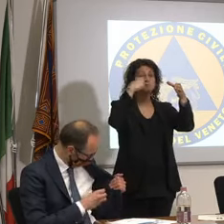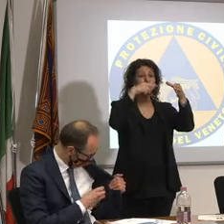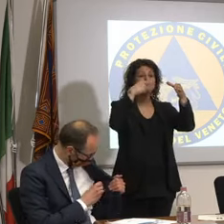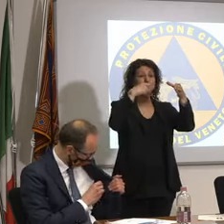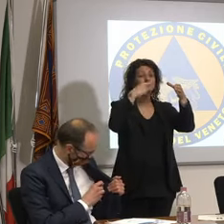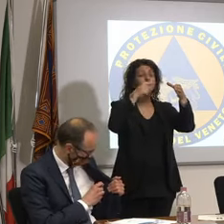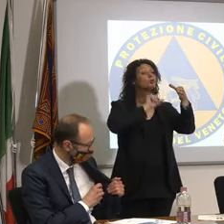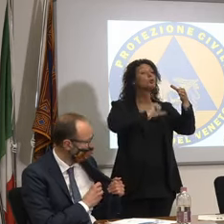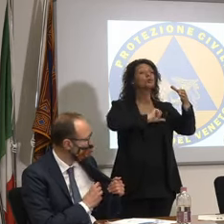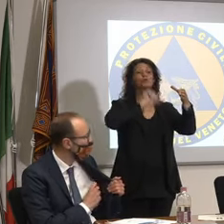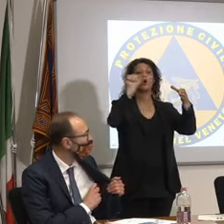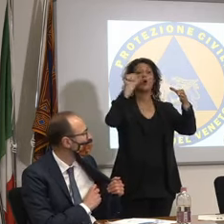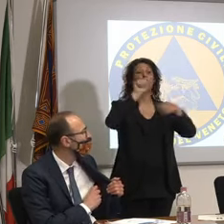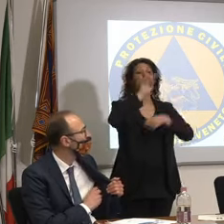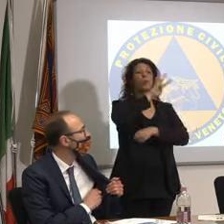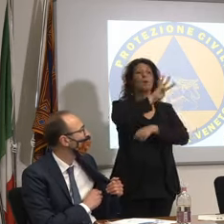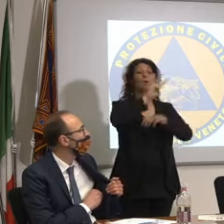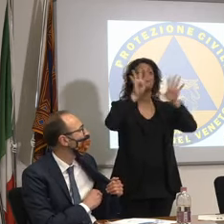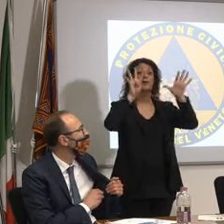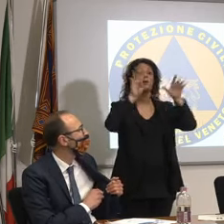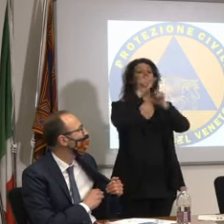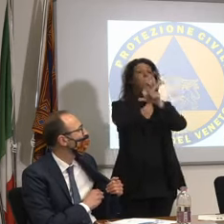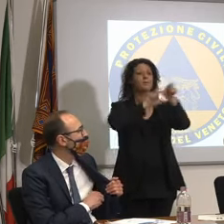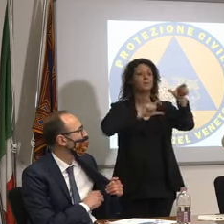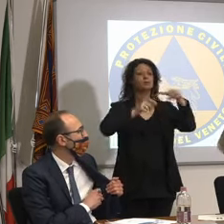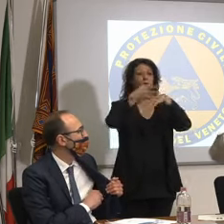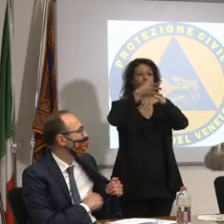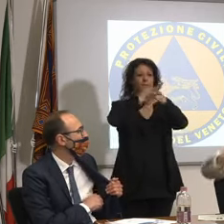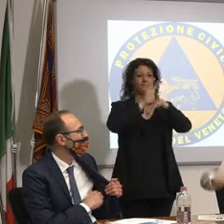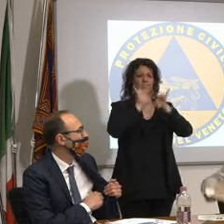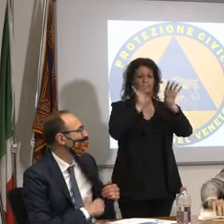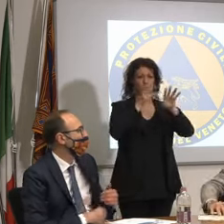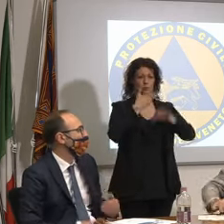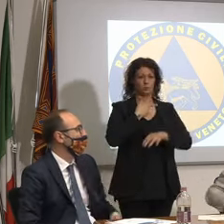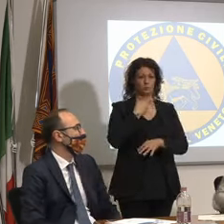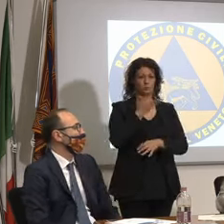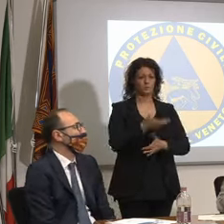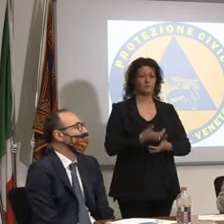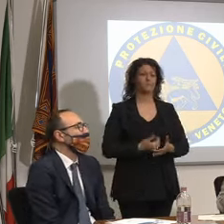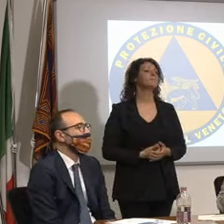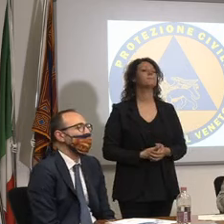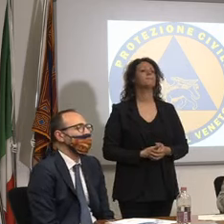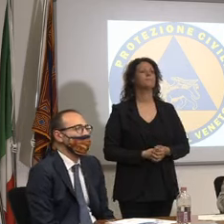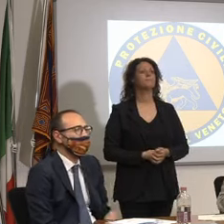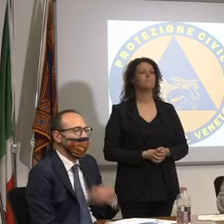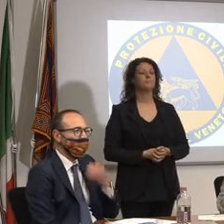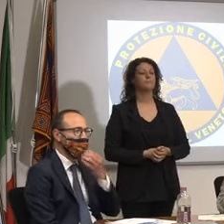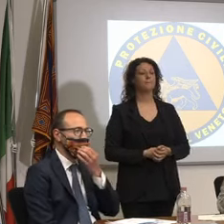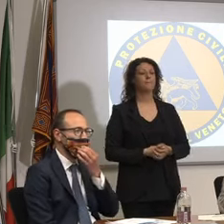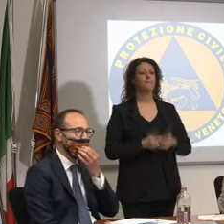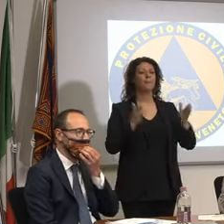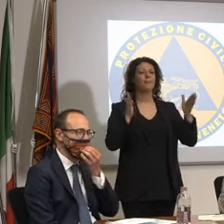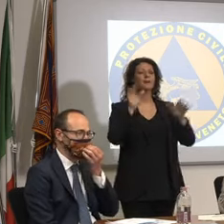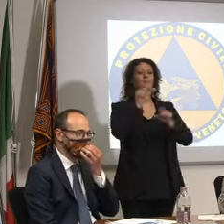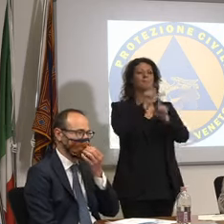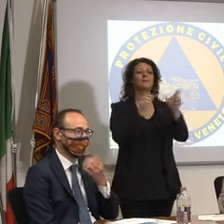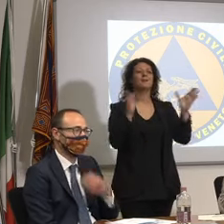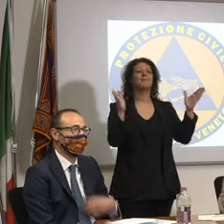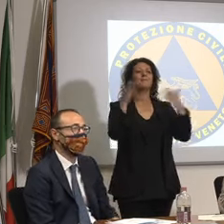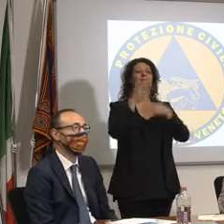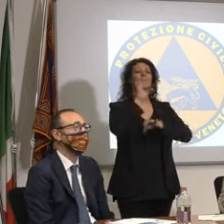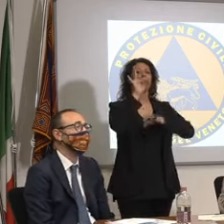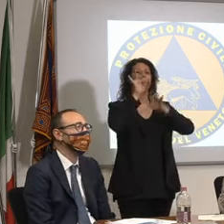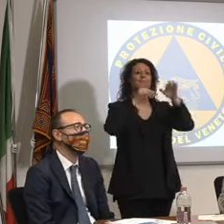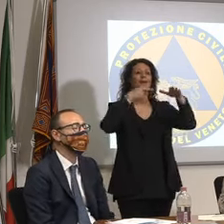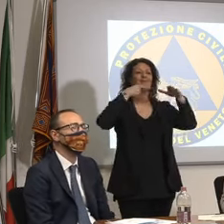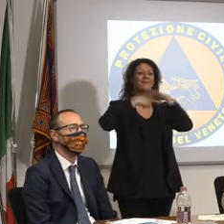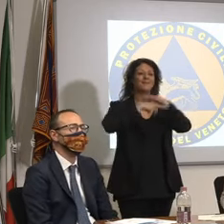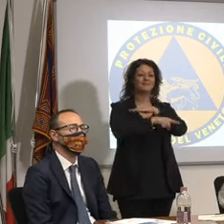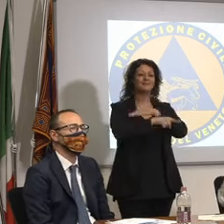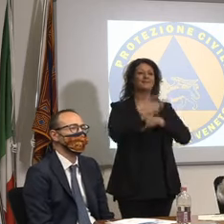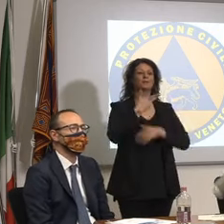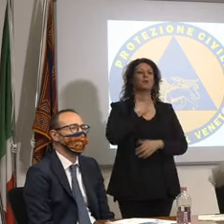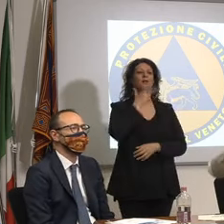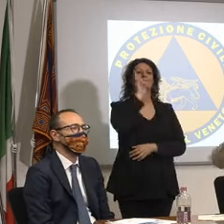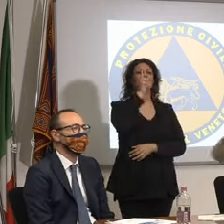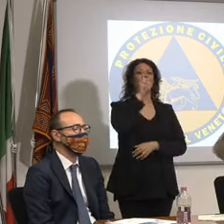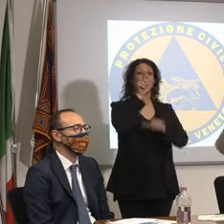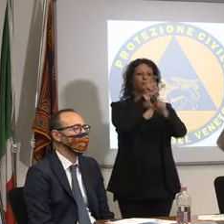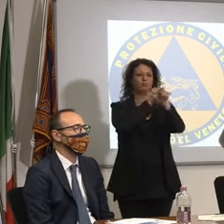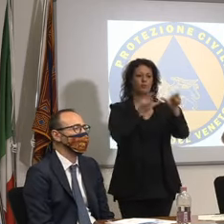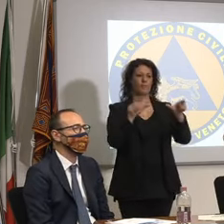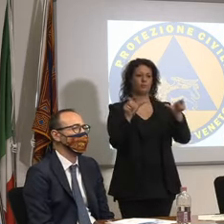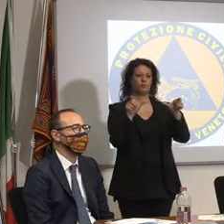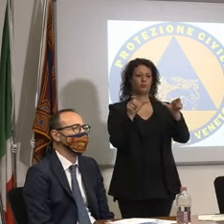49 positivi terapia intensiva siamo a 13 persone in terapia